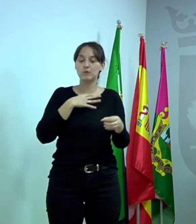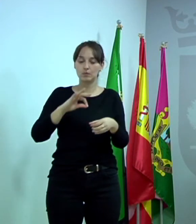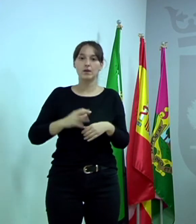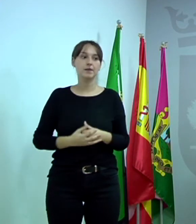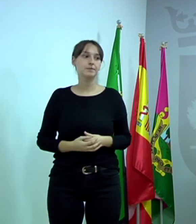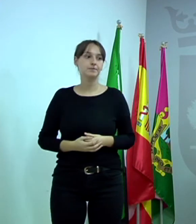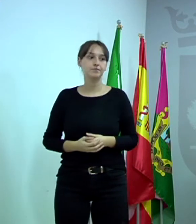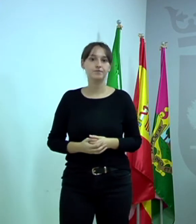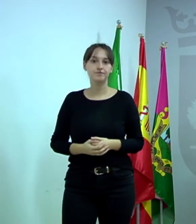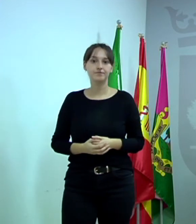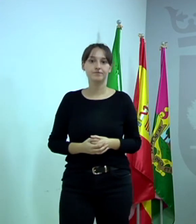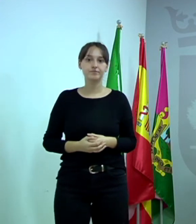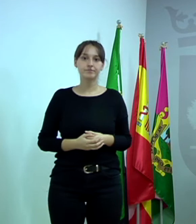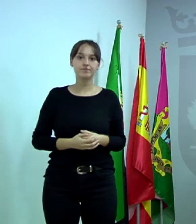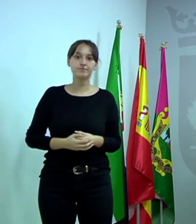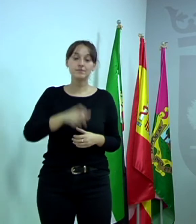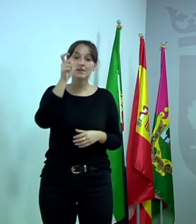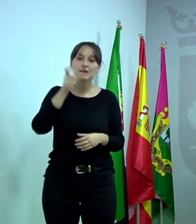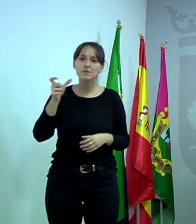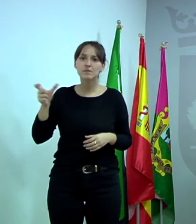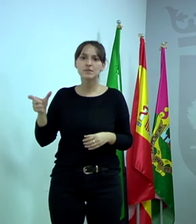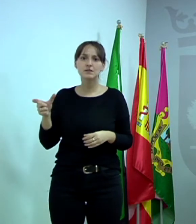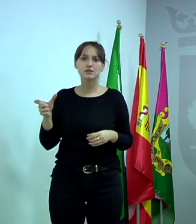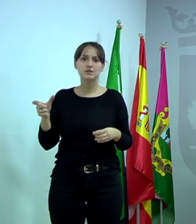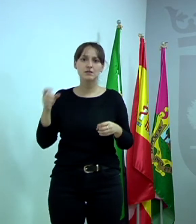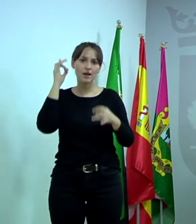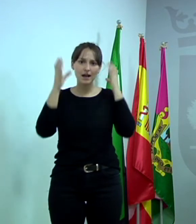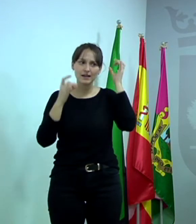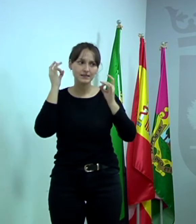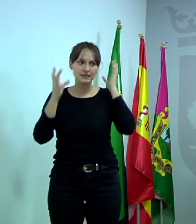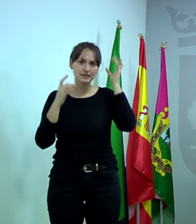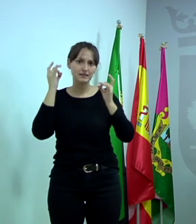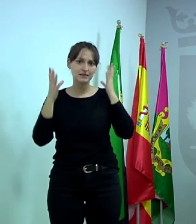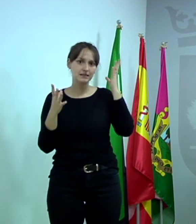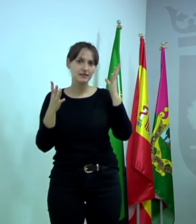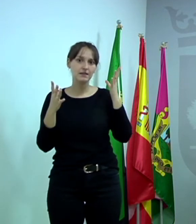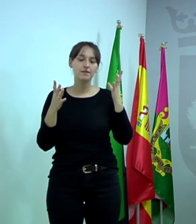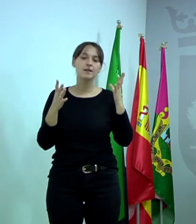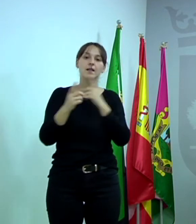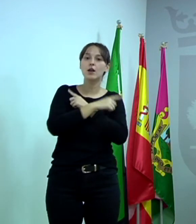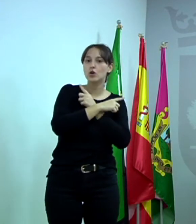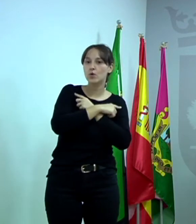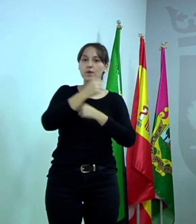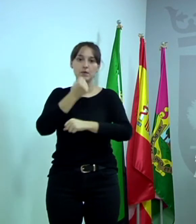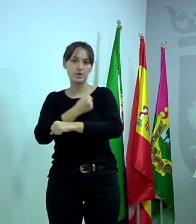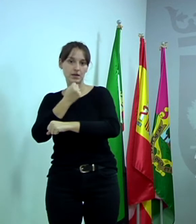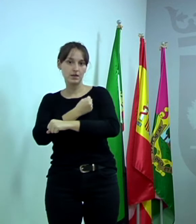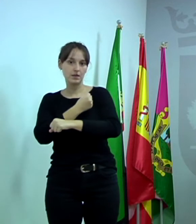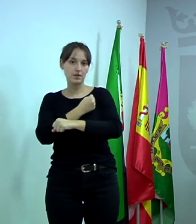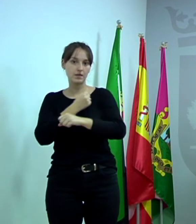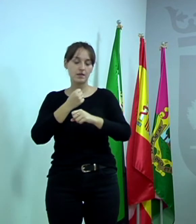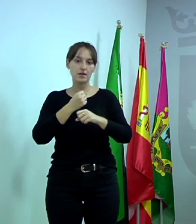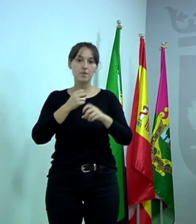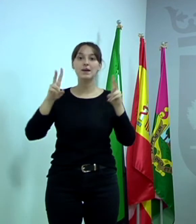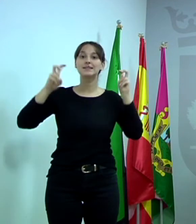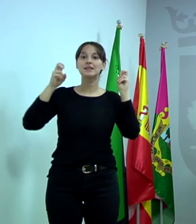O sea, quien quiera participar en las actividades que Plasencia organiza este año durante los meses de noviembre y diciembre para continuar concienciando sobre la